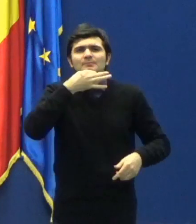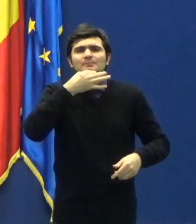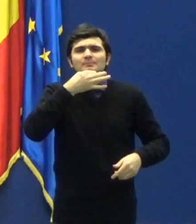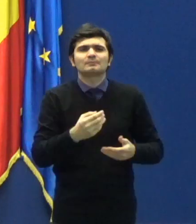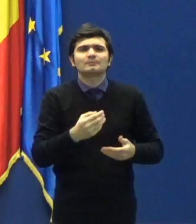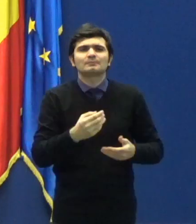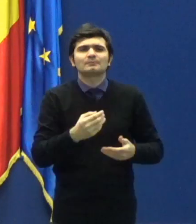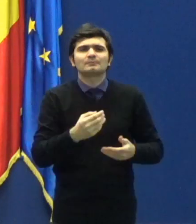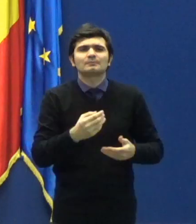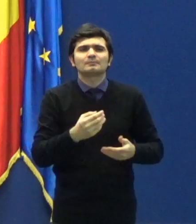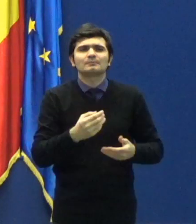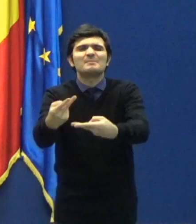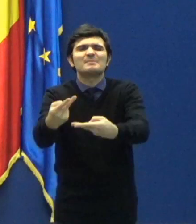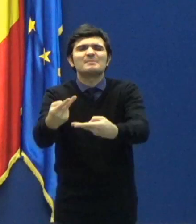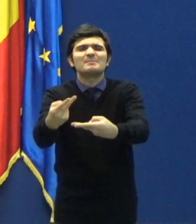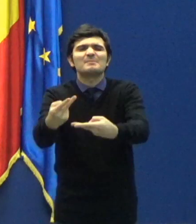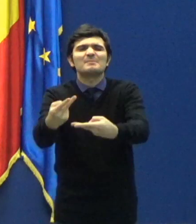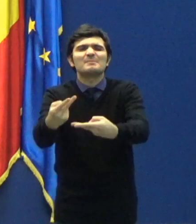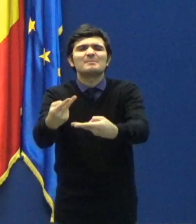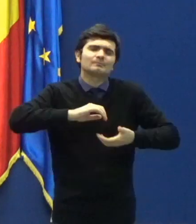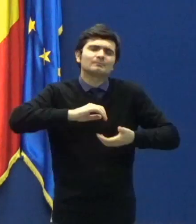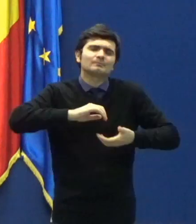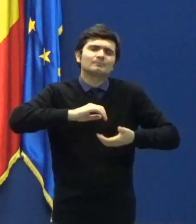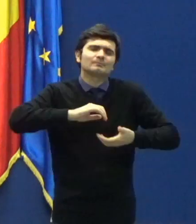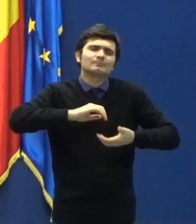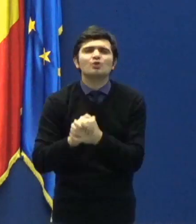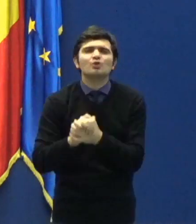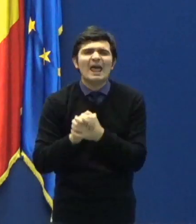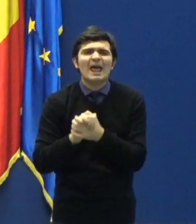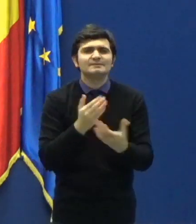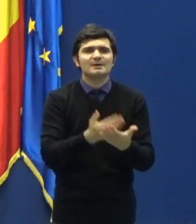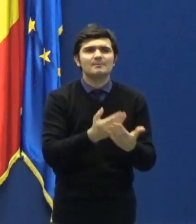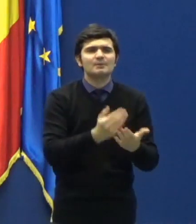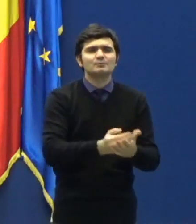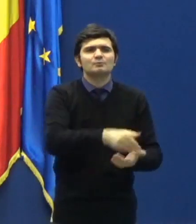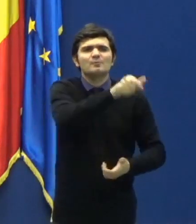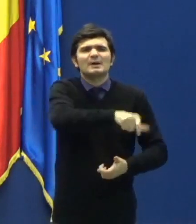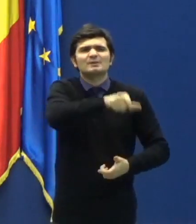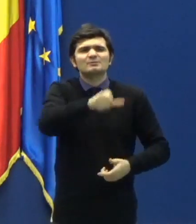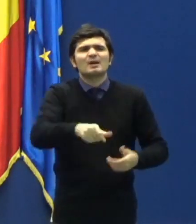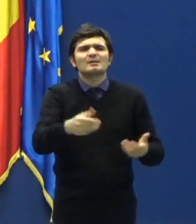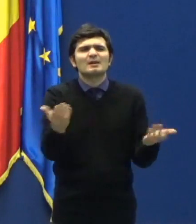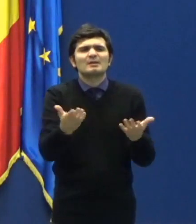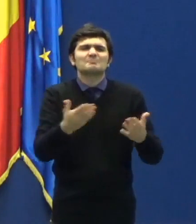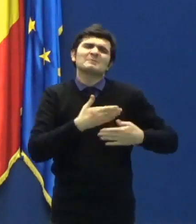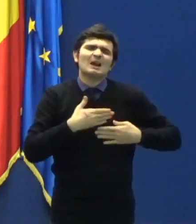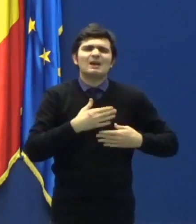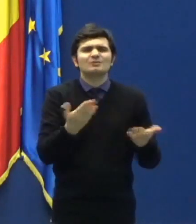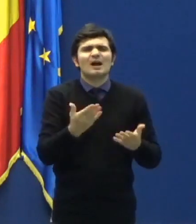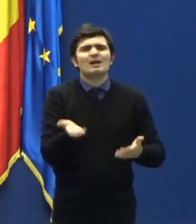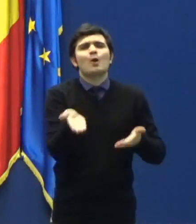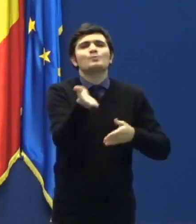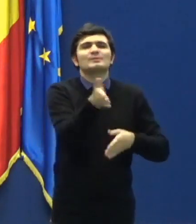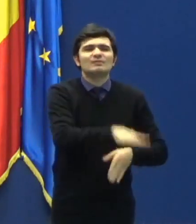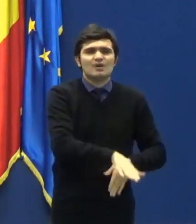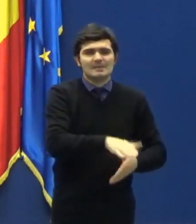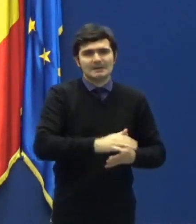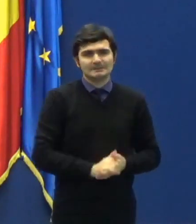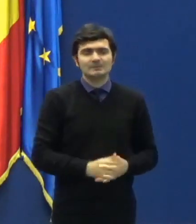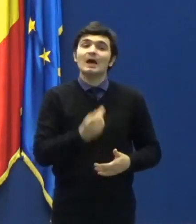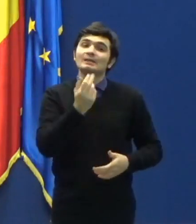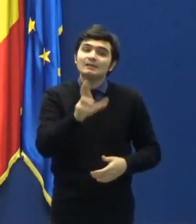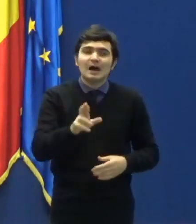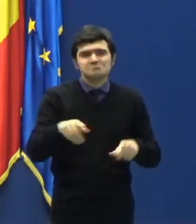condolențe celor care au pierdut pe cei dragi. Dar în același timp trebuie să ne